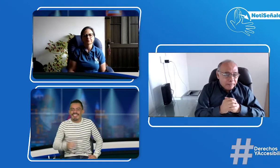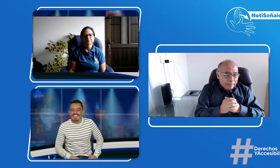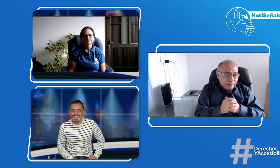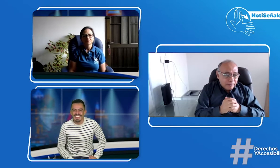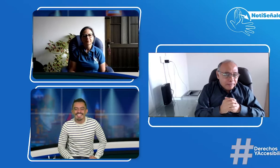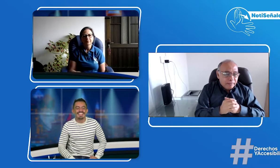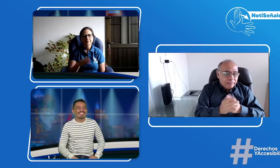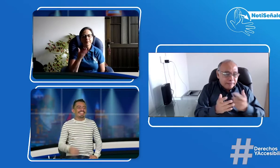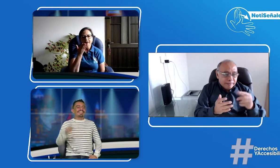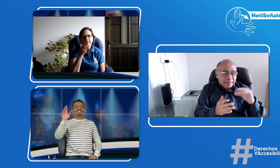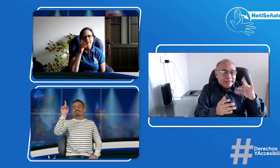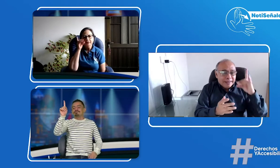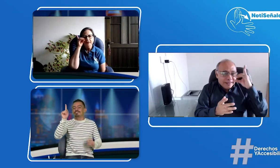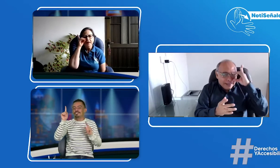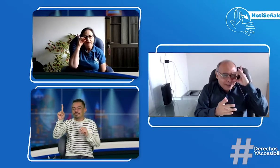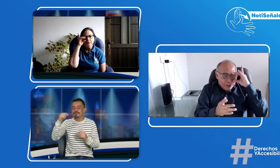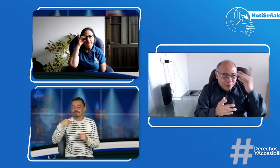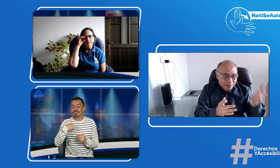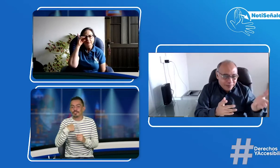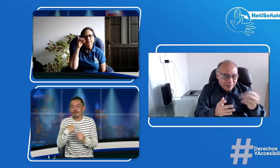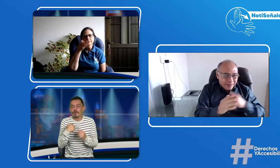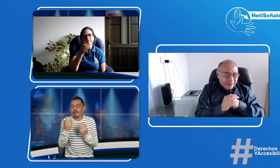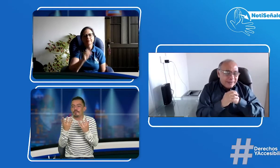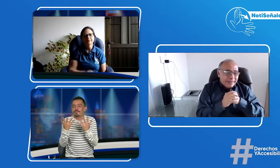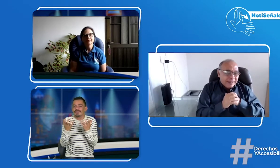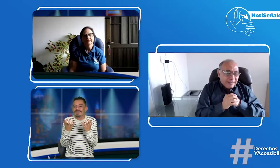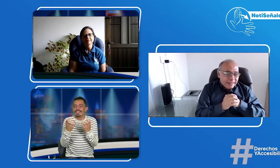¿Yo quisiera decir algo? Diego. Adelante, Diego.